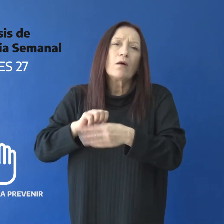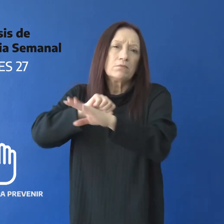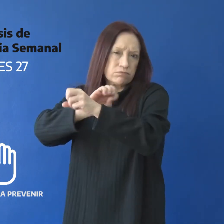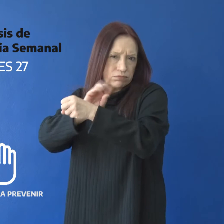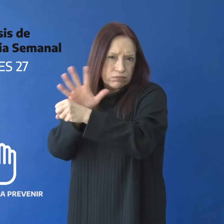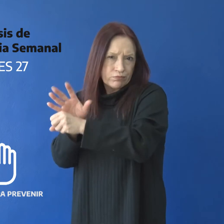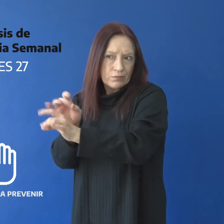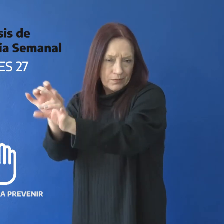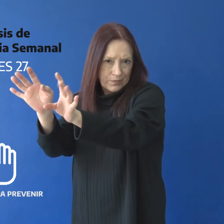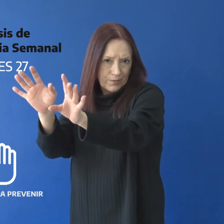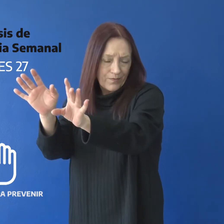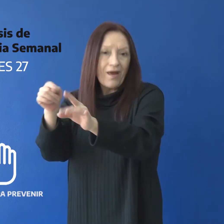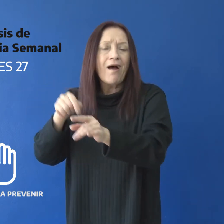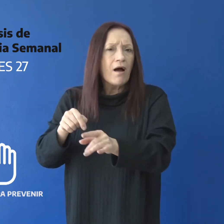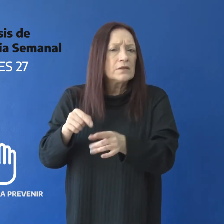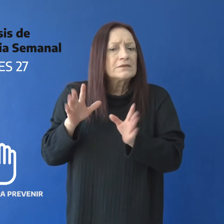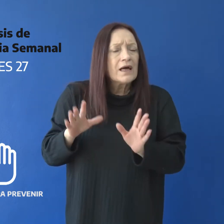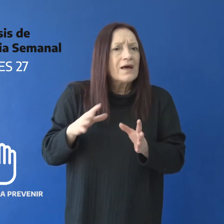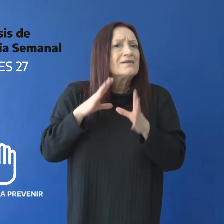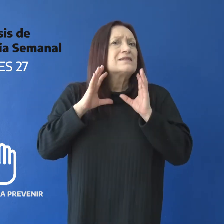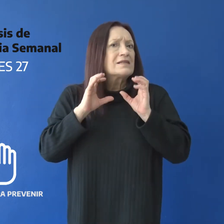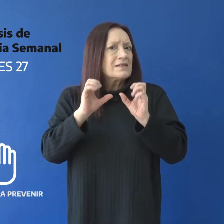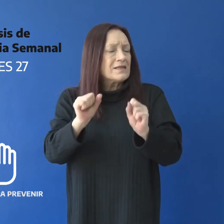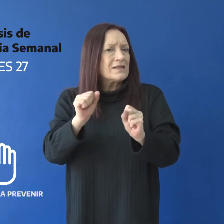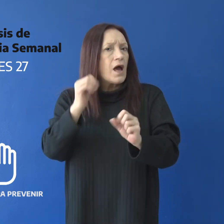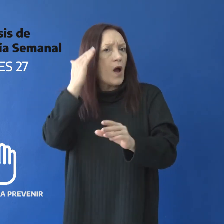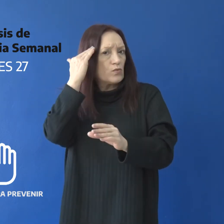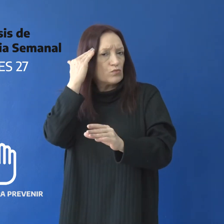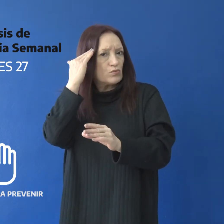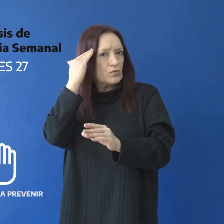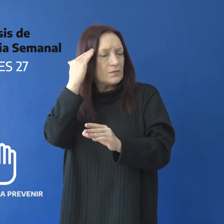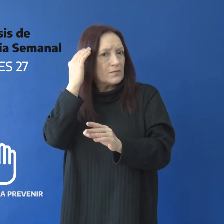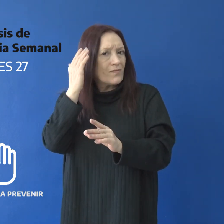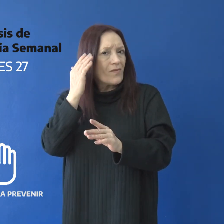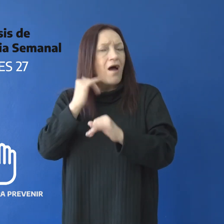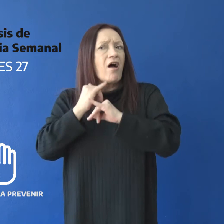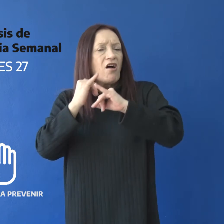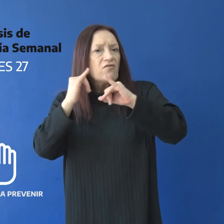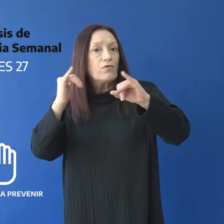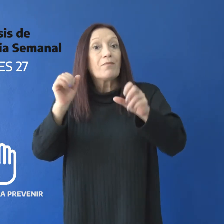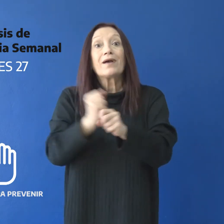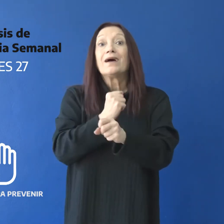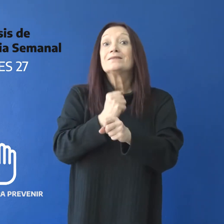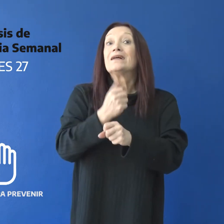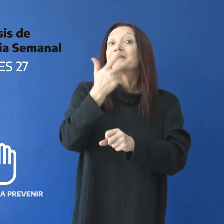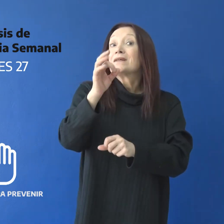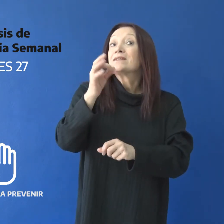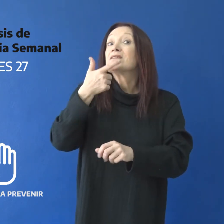-19. En ese marco, desde la Secretaría de Estado de Cultura se informa que hasta el 30 de septiembre